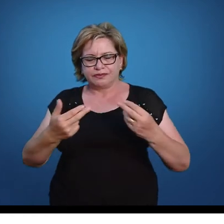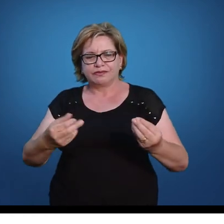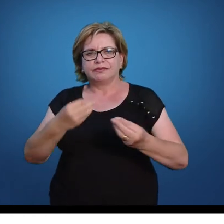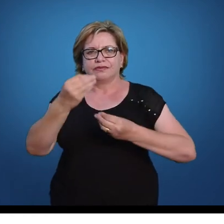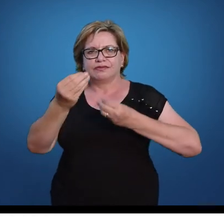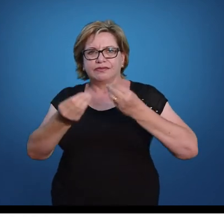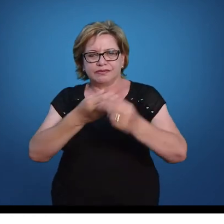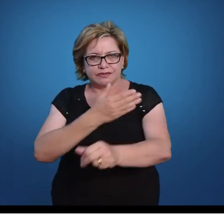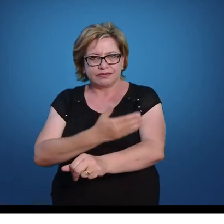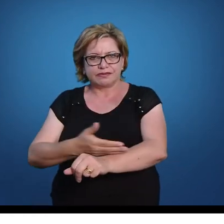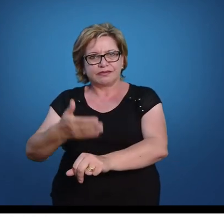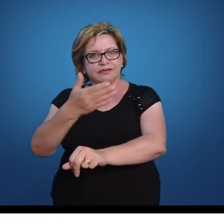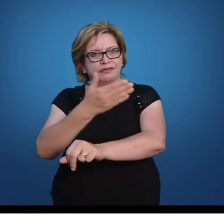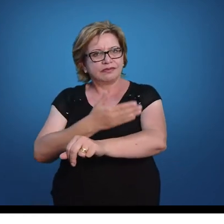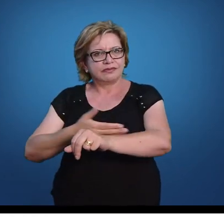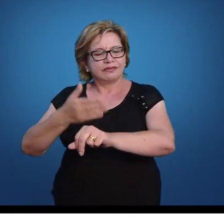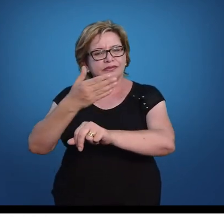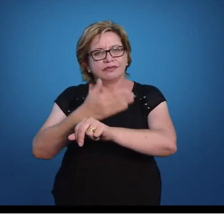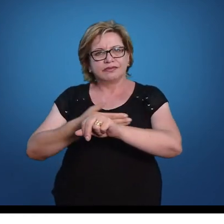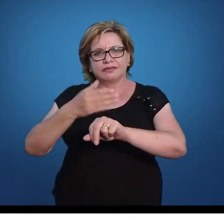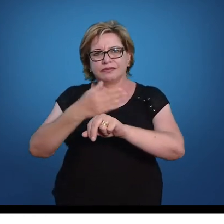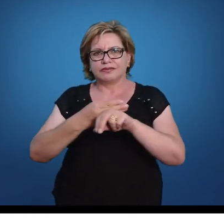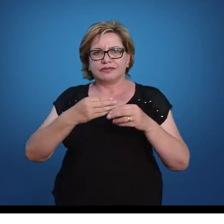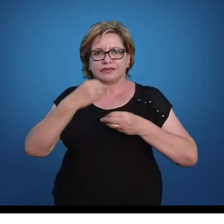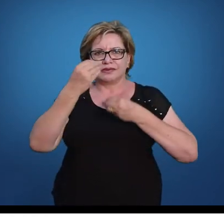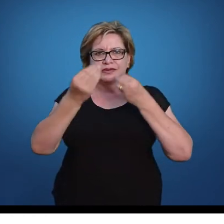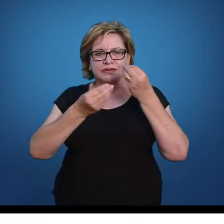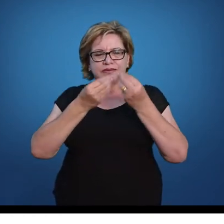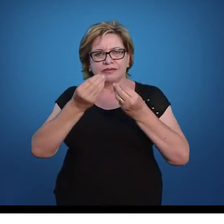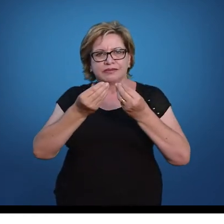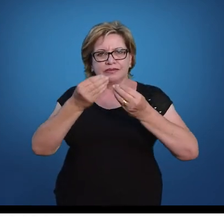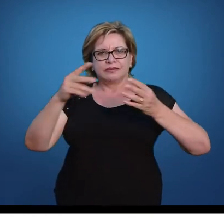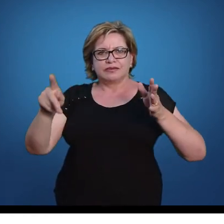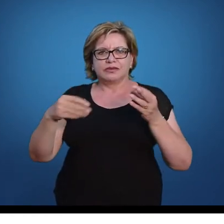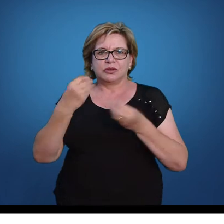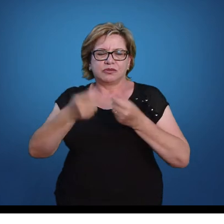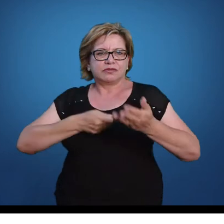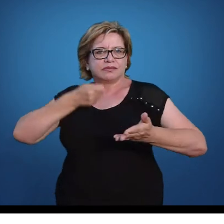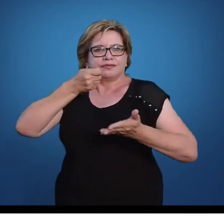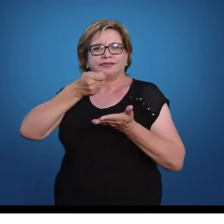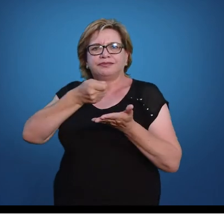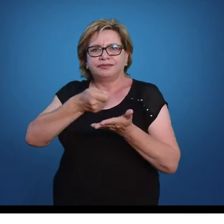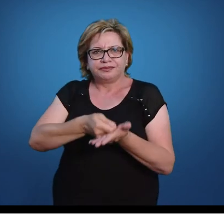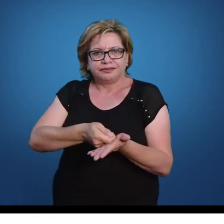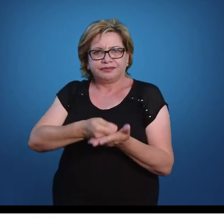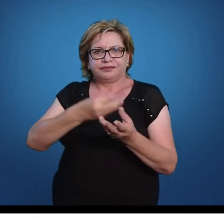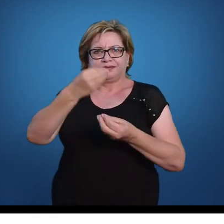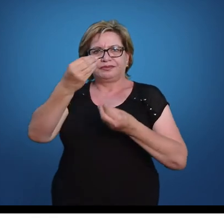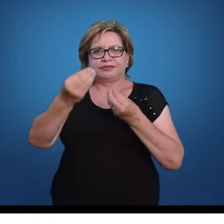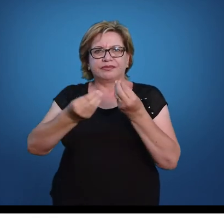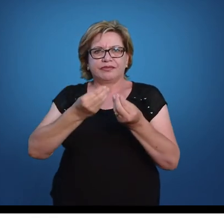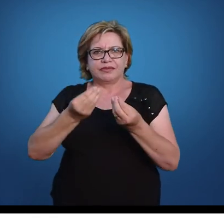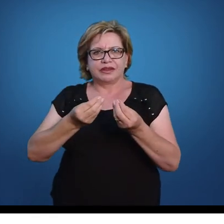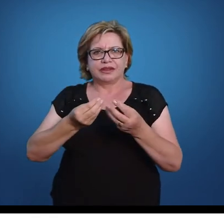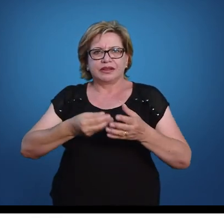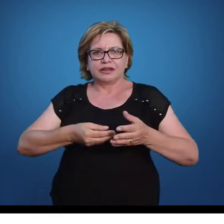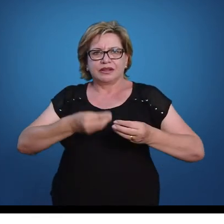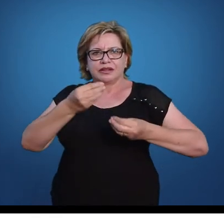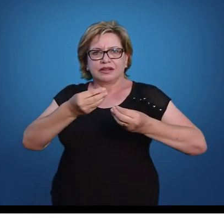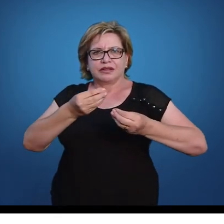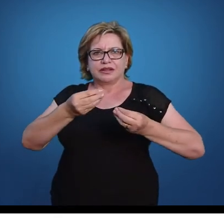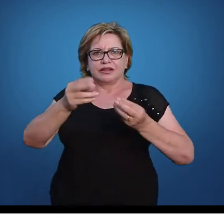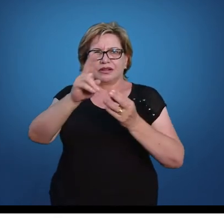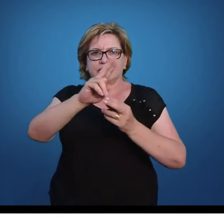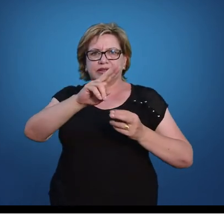prático das séries de pagamentos. Então, as séries pós-antecipadas, as